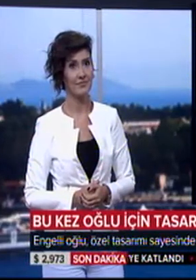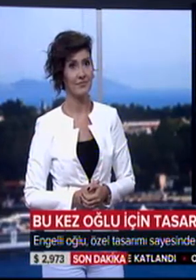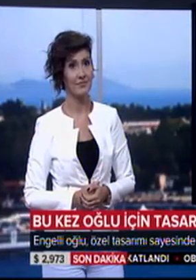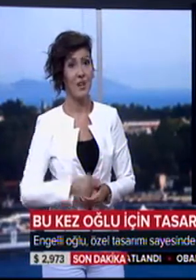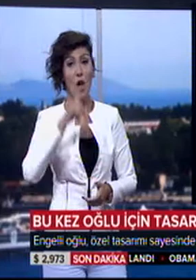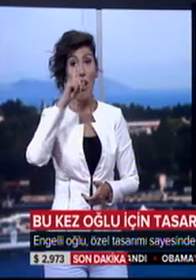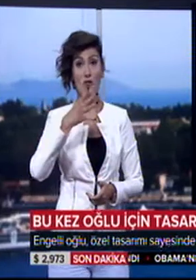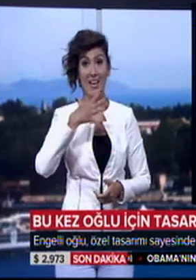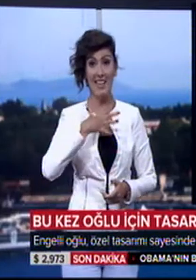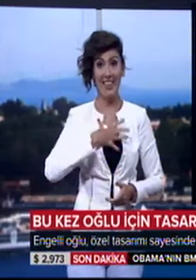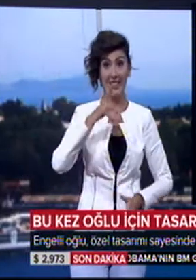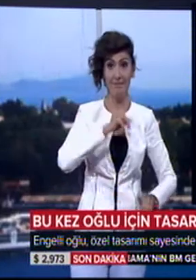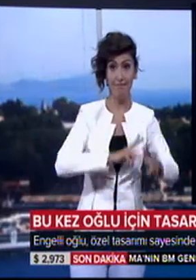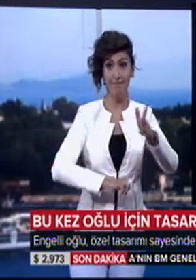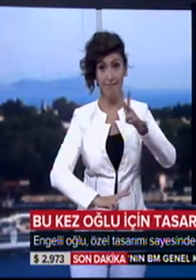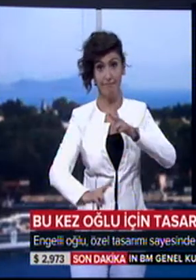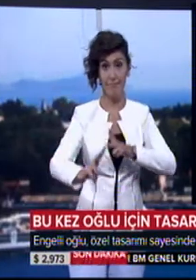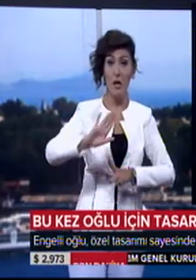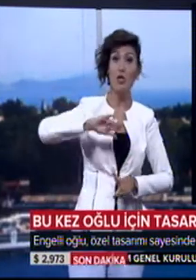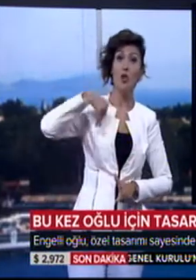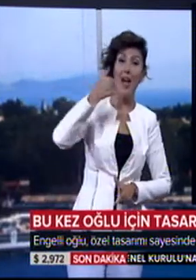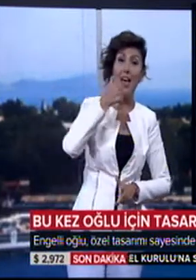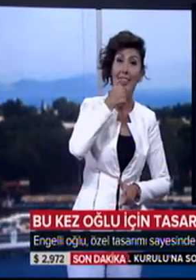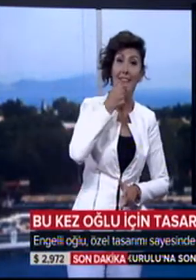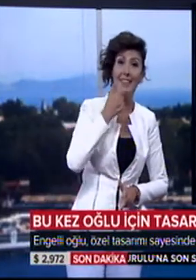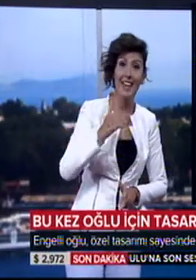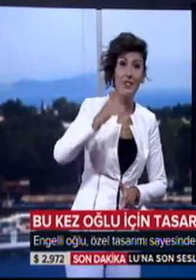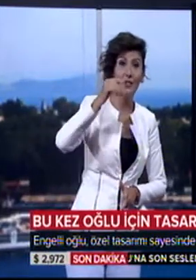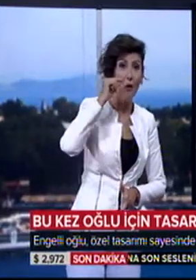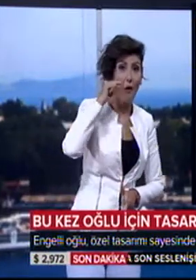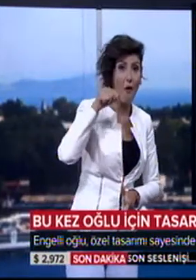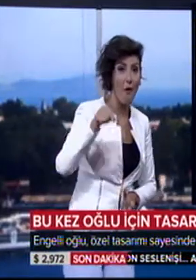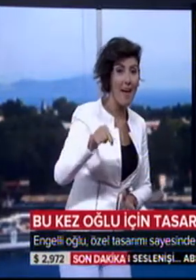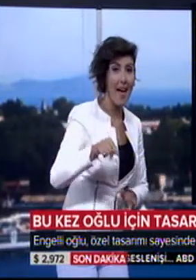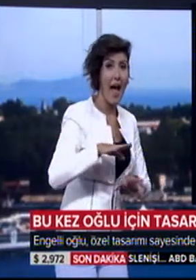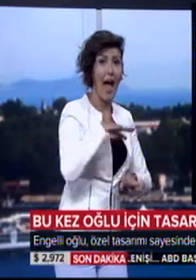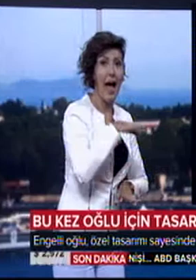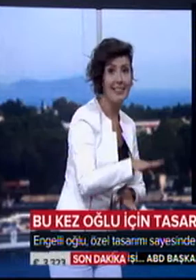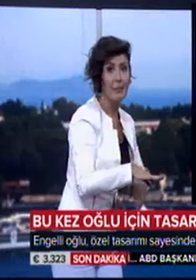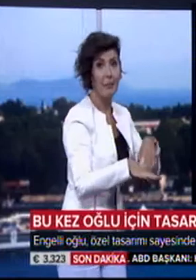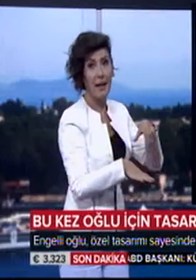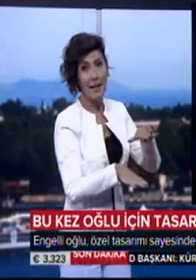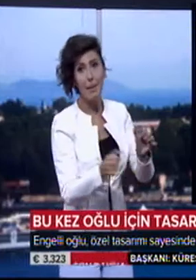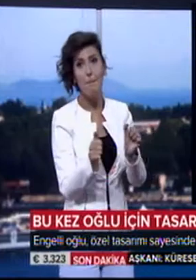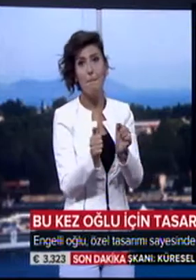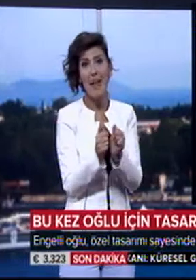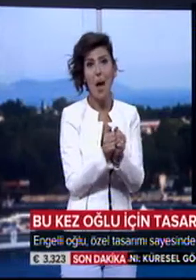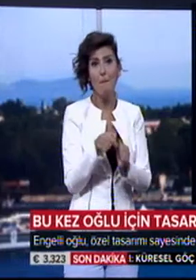Önce kendi kuşanıyor, ardından 6 yaşındaki Mustafa Kemal. Attıkları her adımda birlikteler artık.